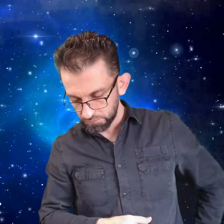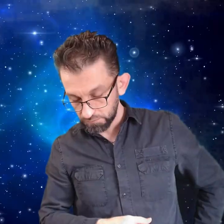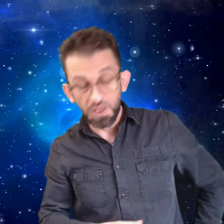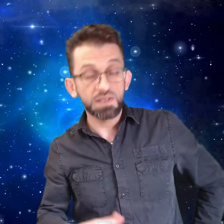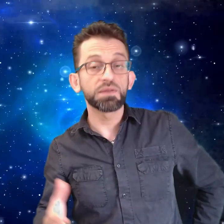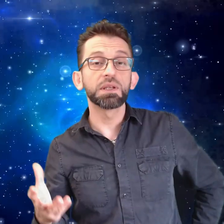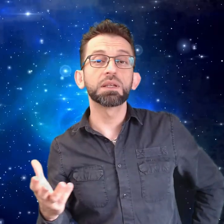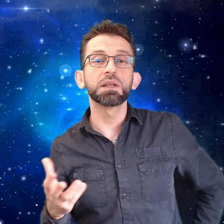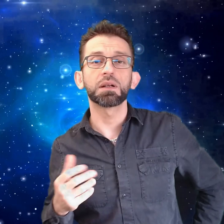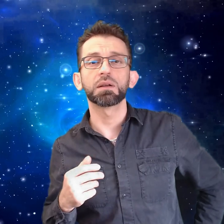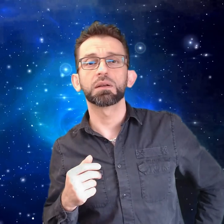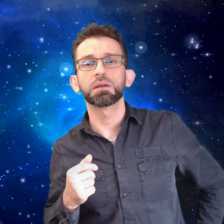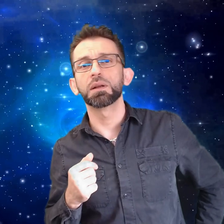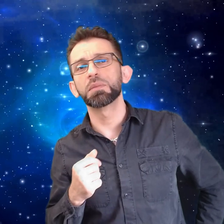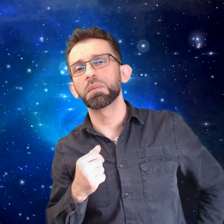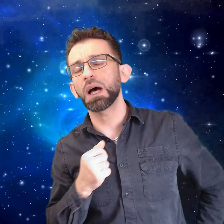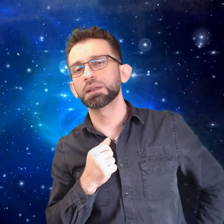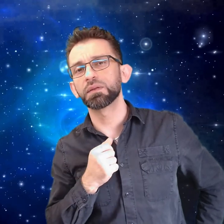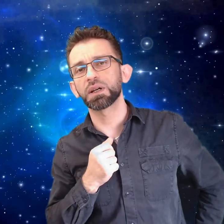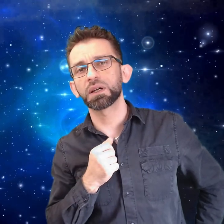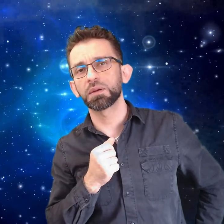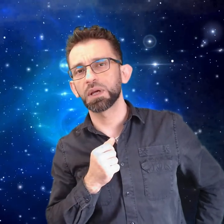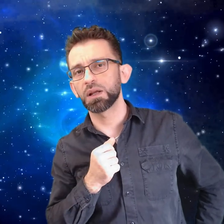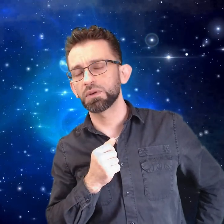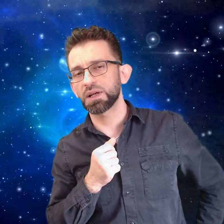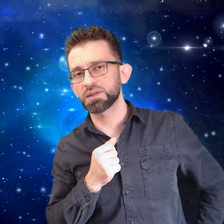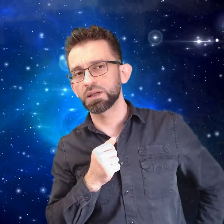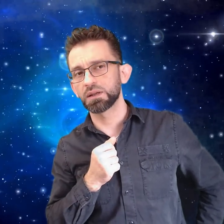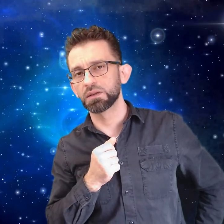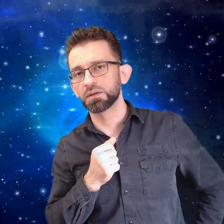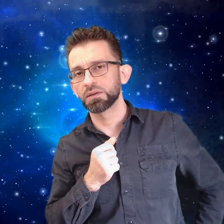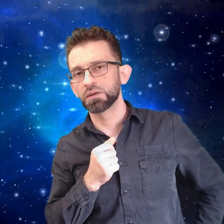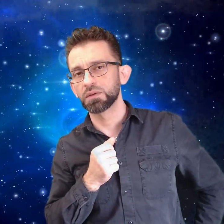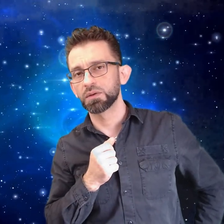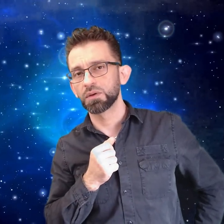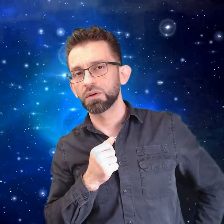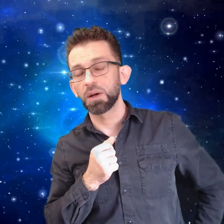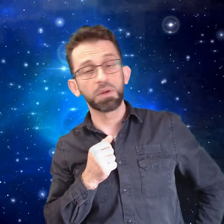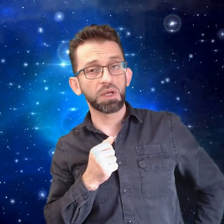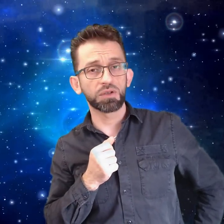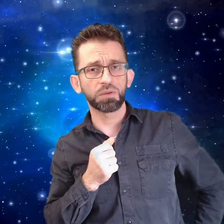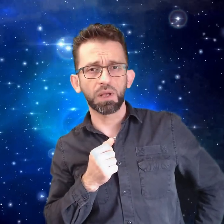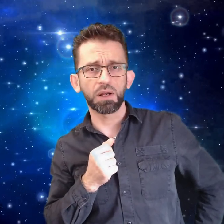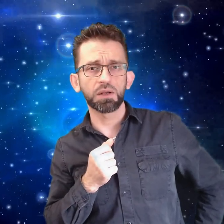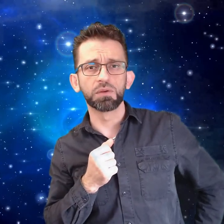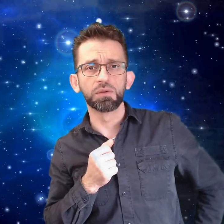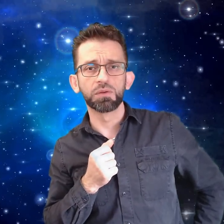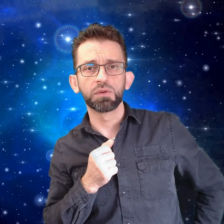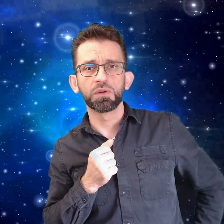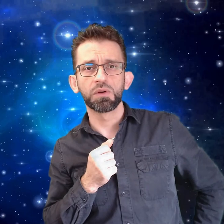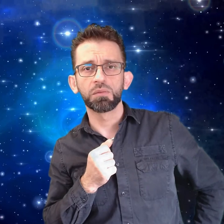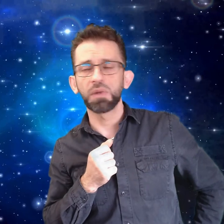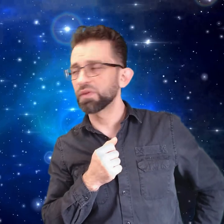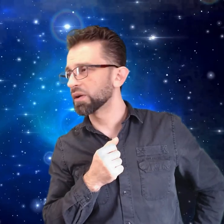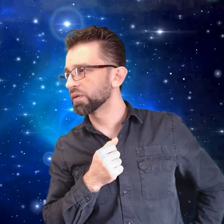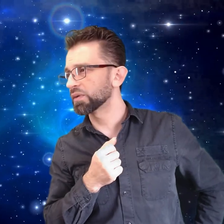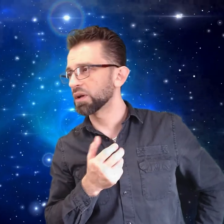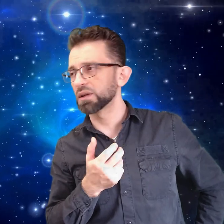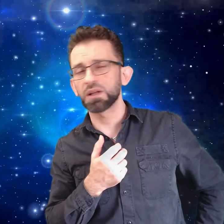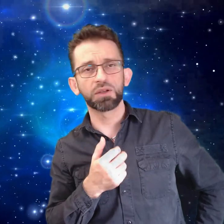بيأسفني كتير لما ما حدا فكر بأهل الحسين قبل ما يكتب تعليقه ما فكروا فيهم أطلاق